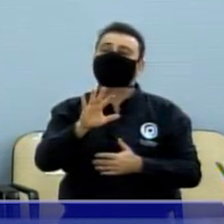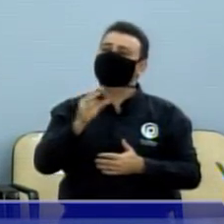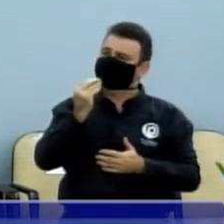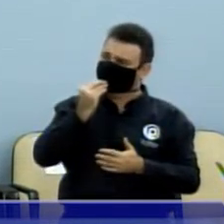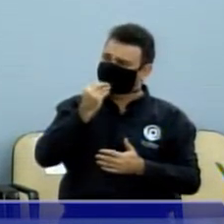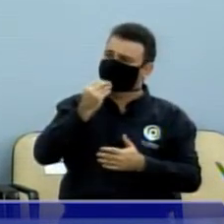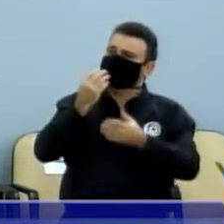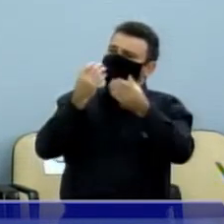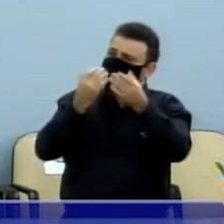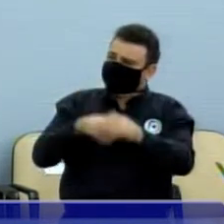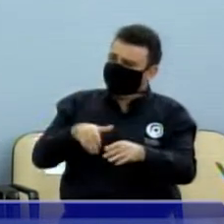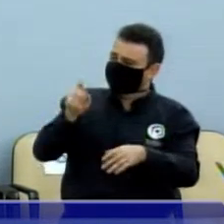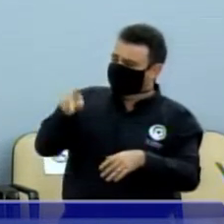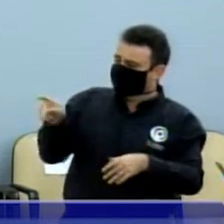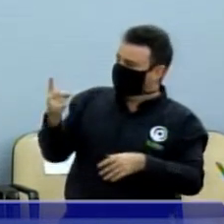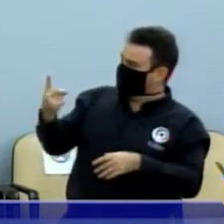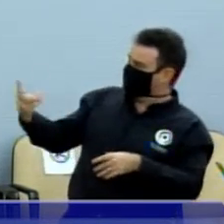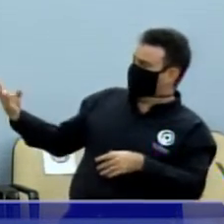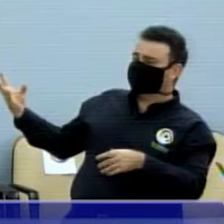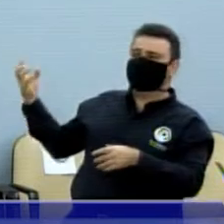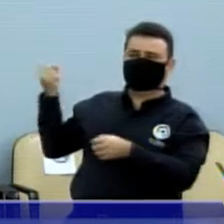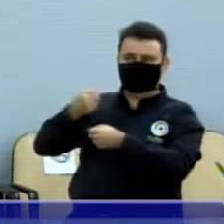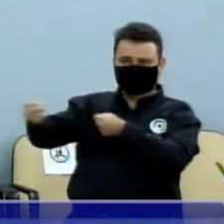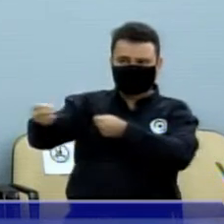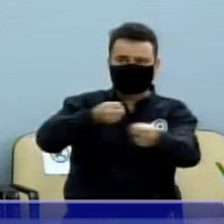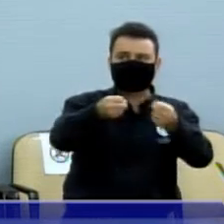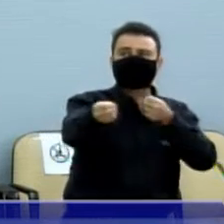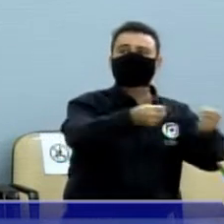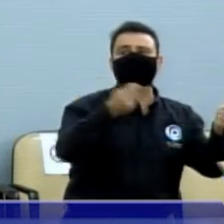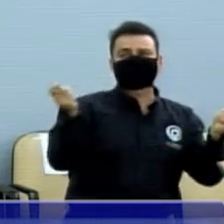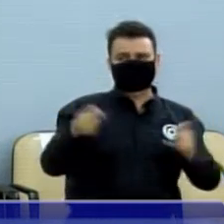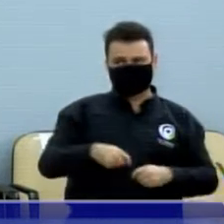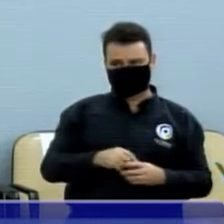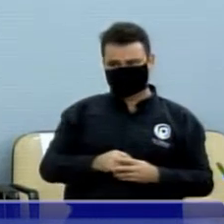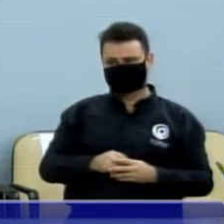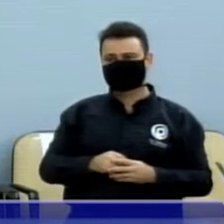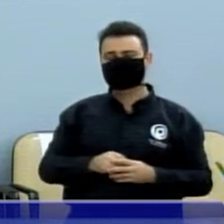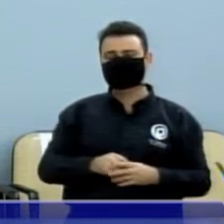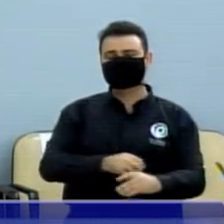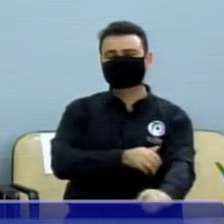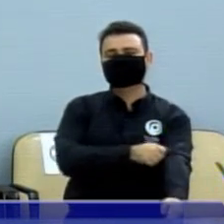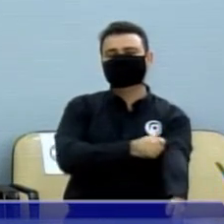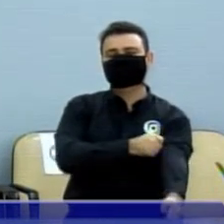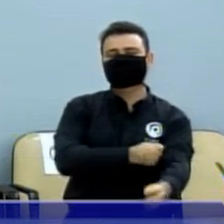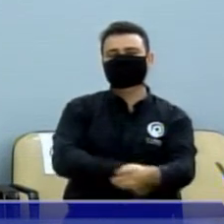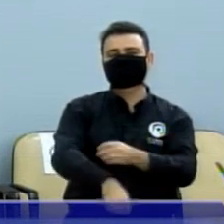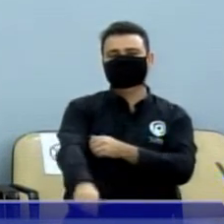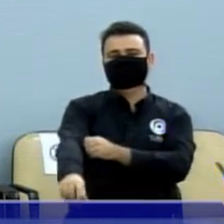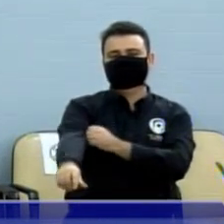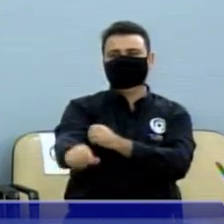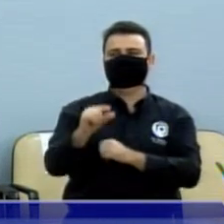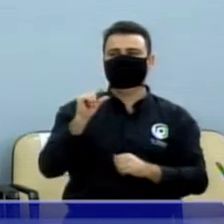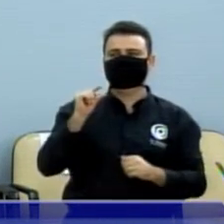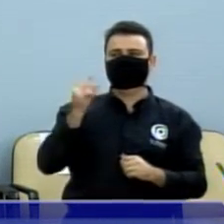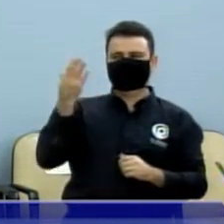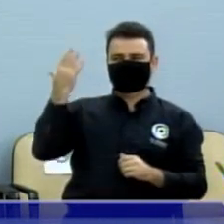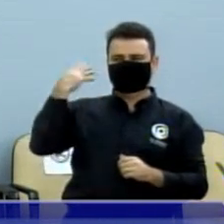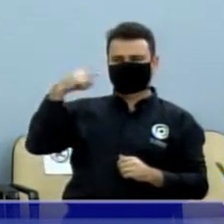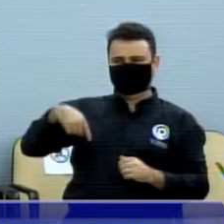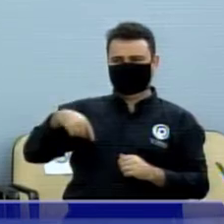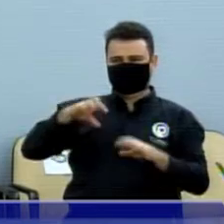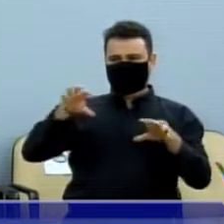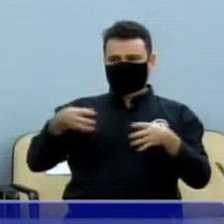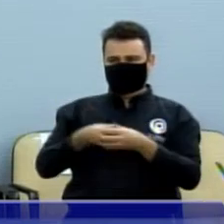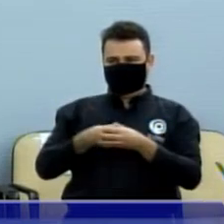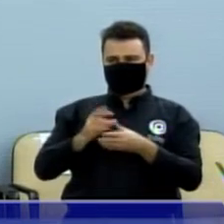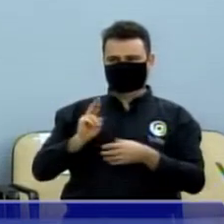Na última audiência pública, nós, aliás, na última reunião da Comissão de